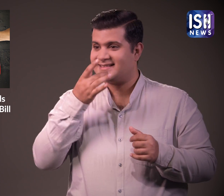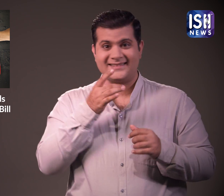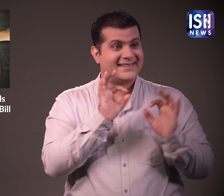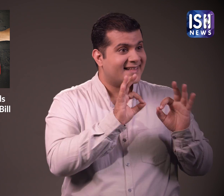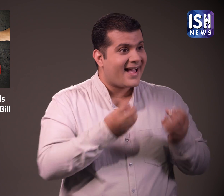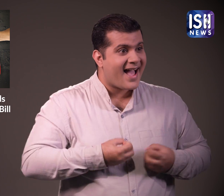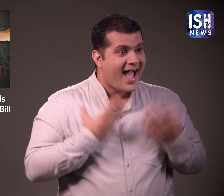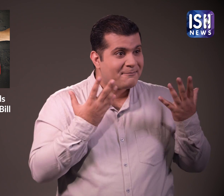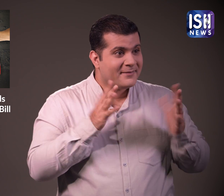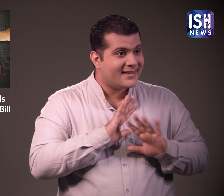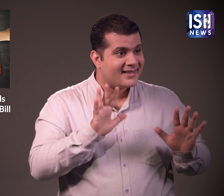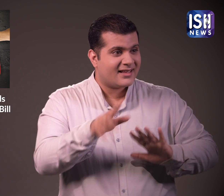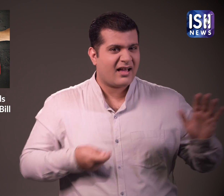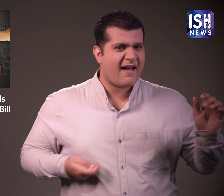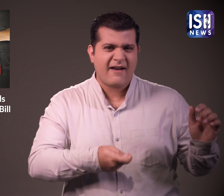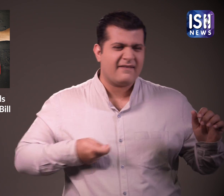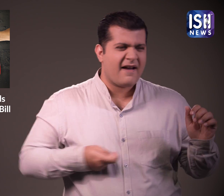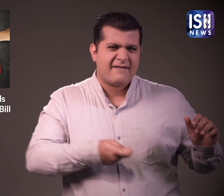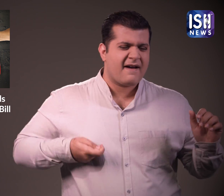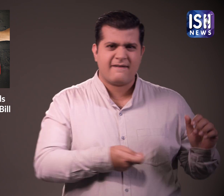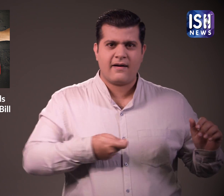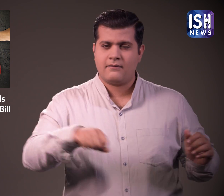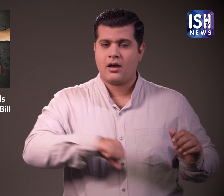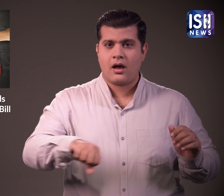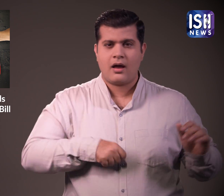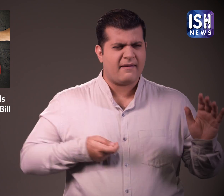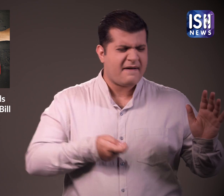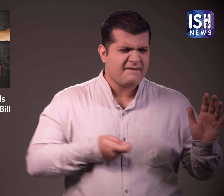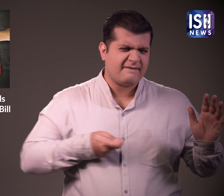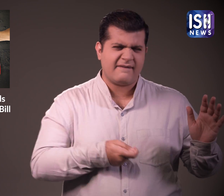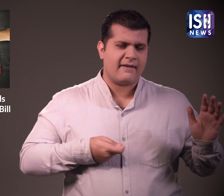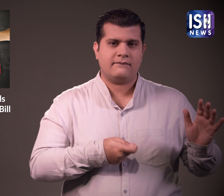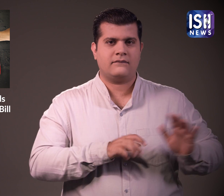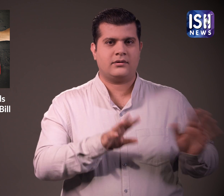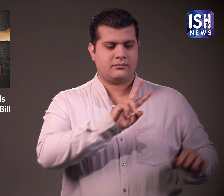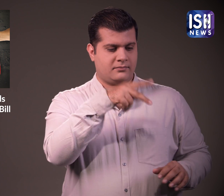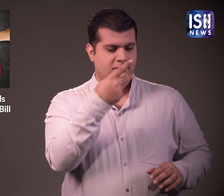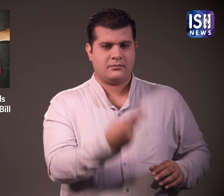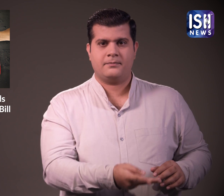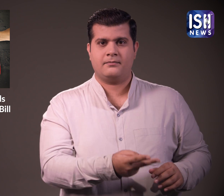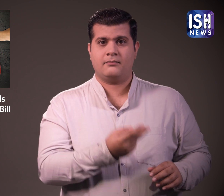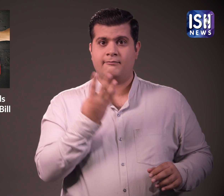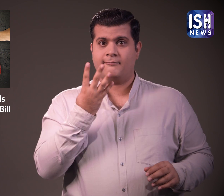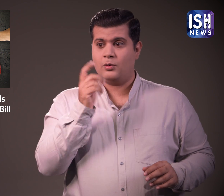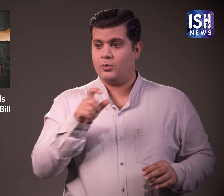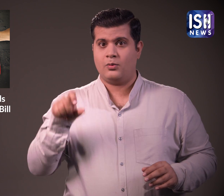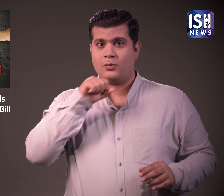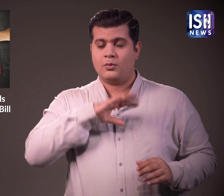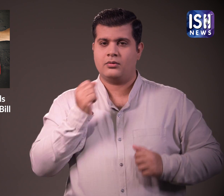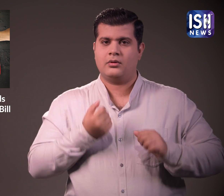कई बार धार-धार हत्यार से हमला कर दिया जिससे उसकी मौत हो गई चारों दोस्त